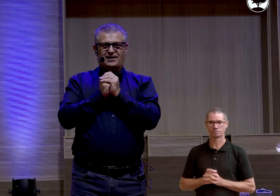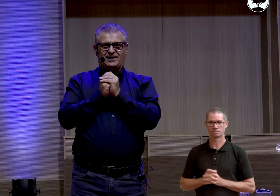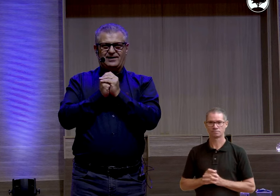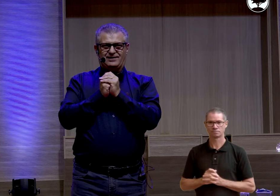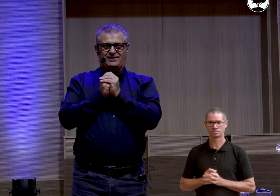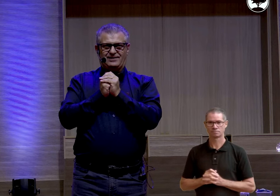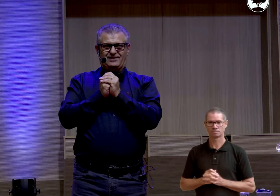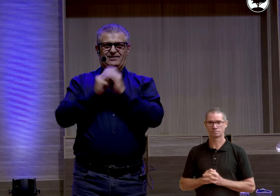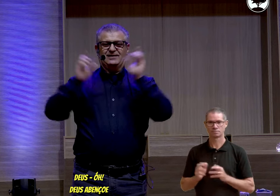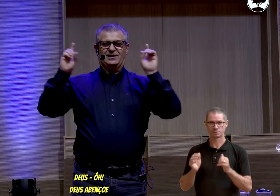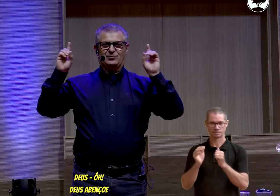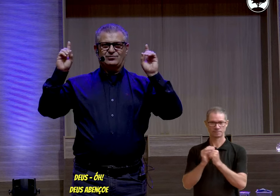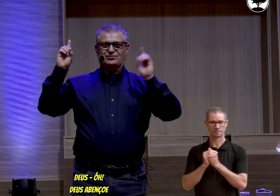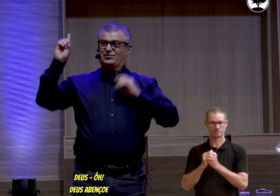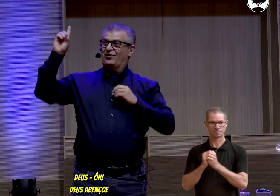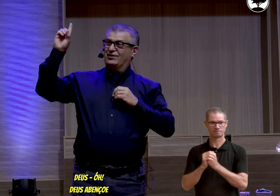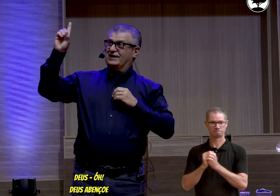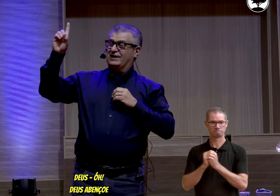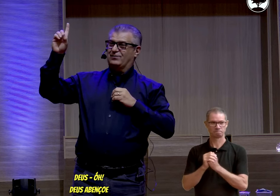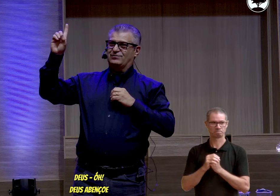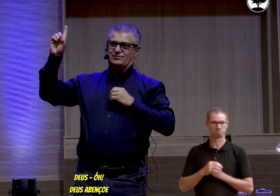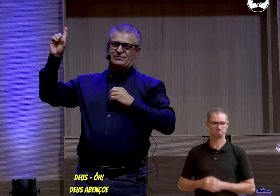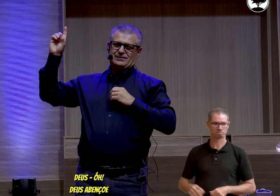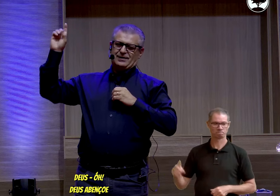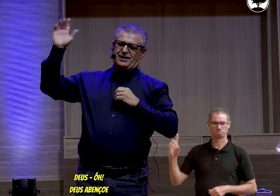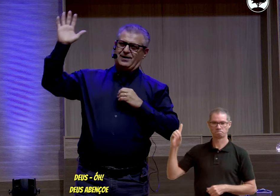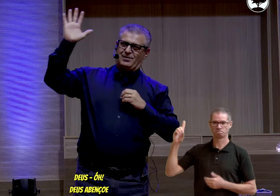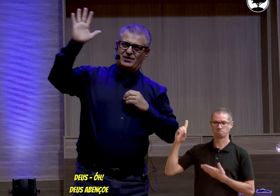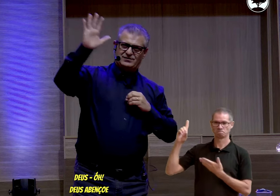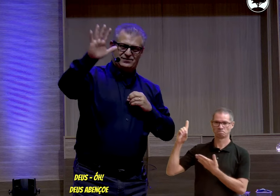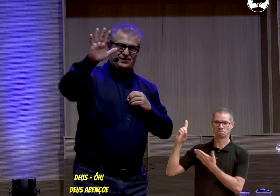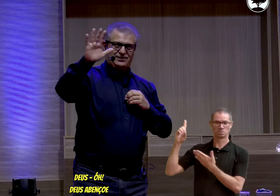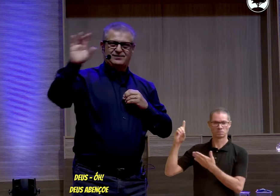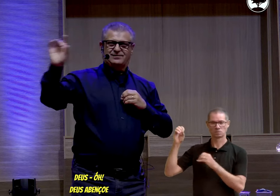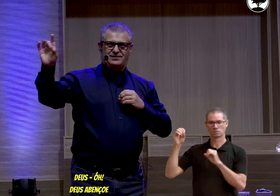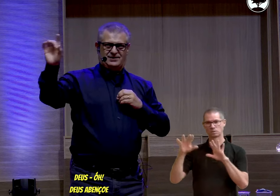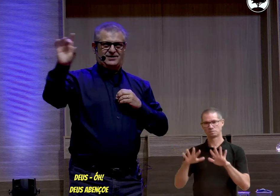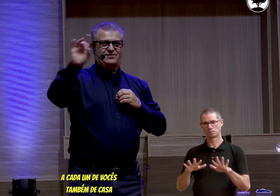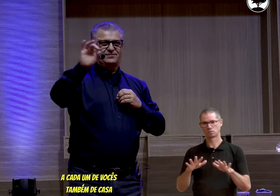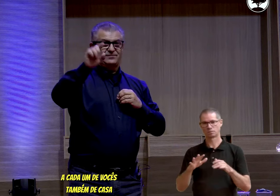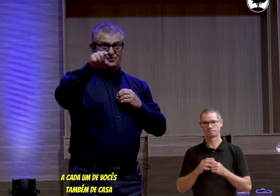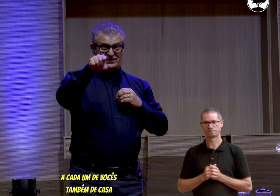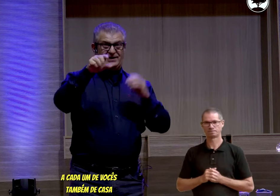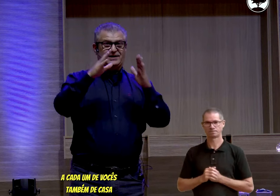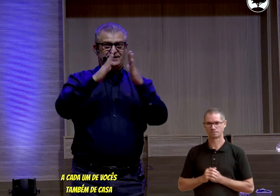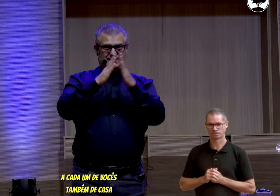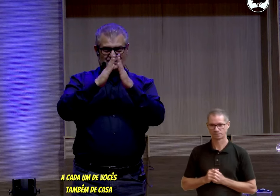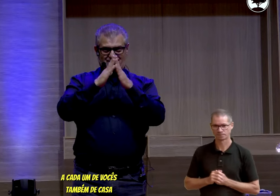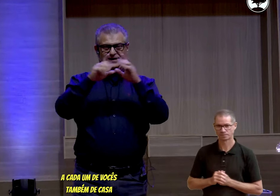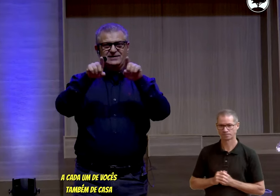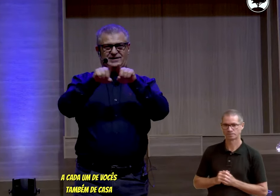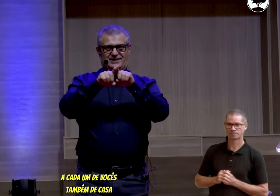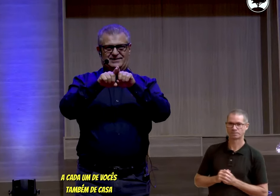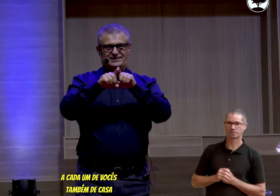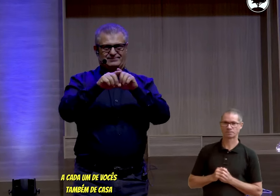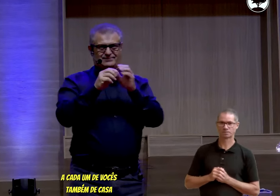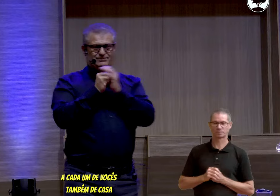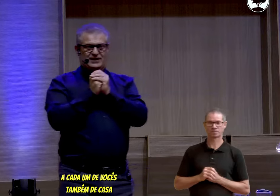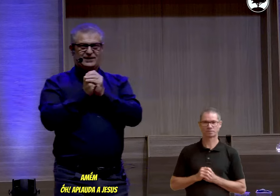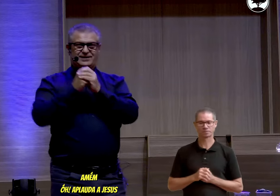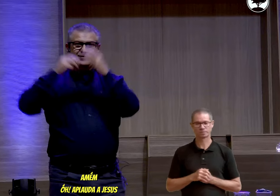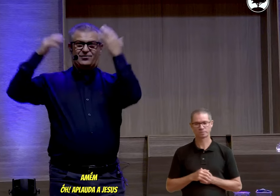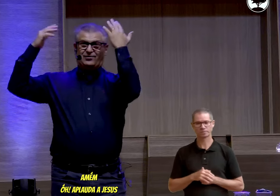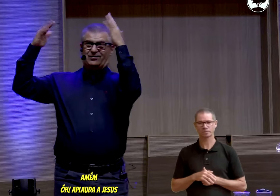tá bem? Deus, ó, Deus abençoe cada um, você também, de casa,